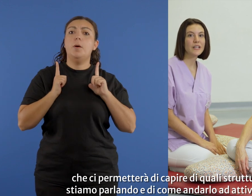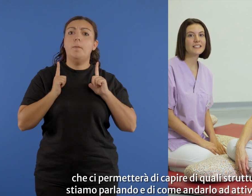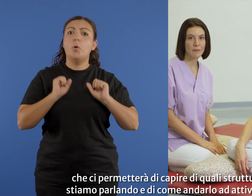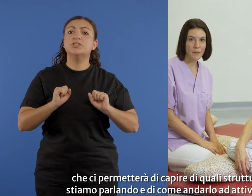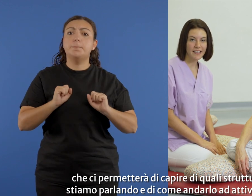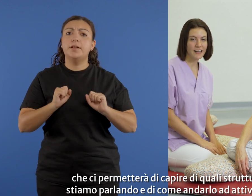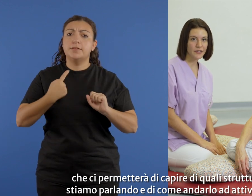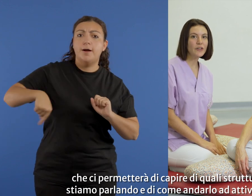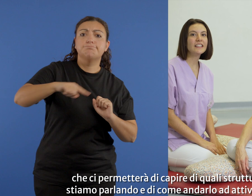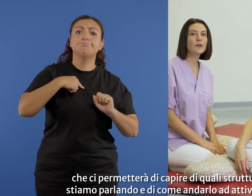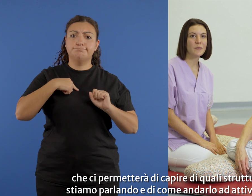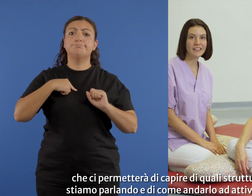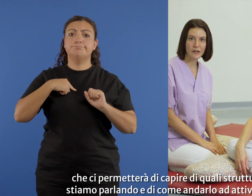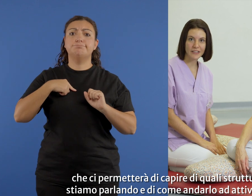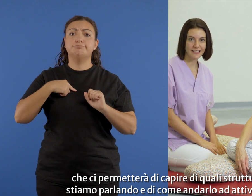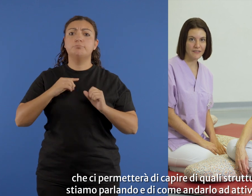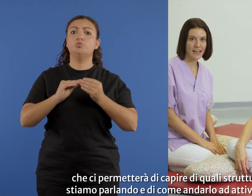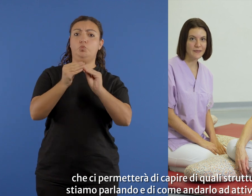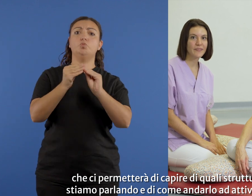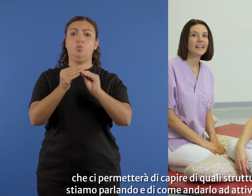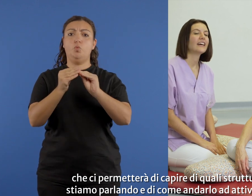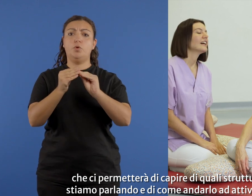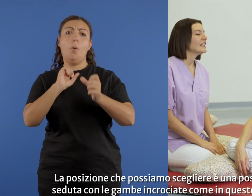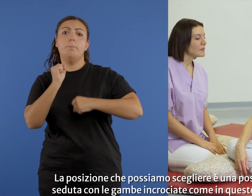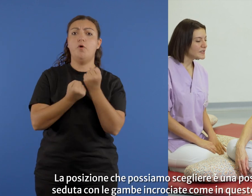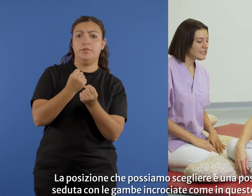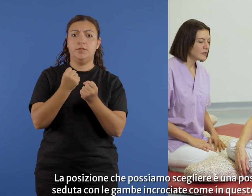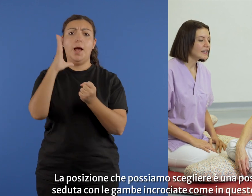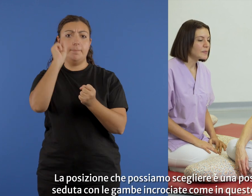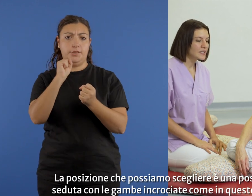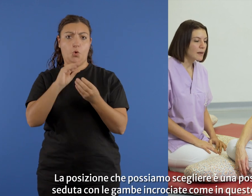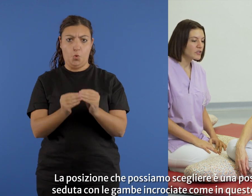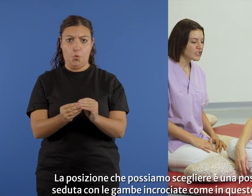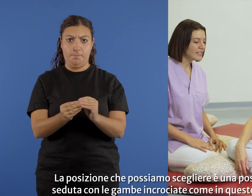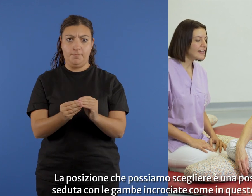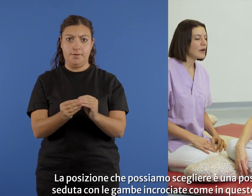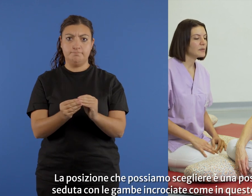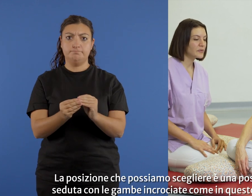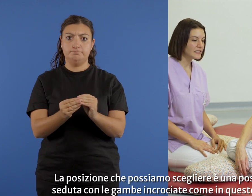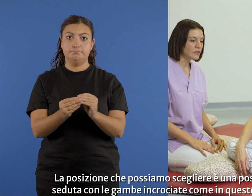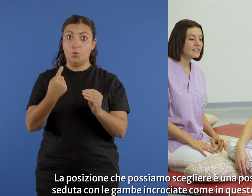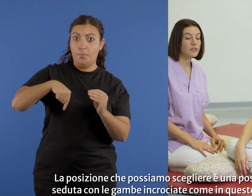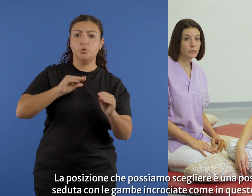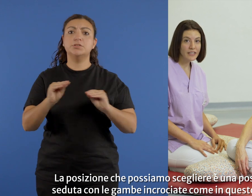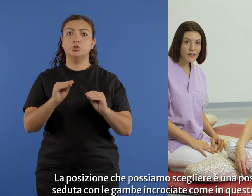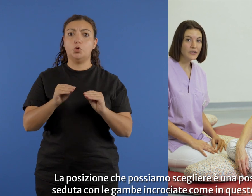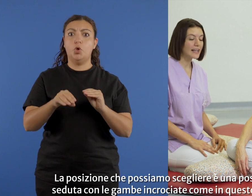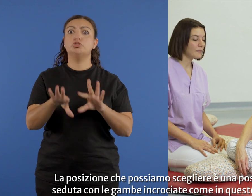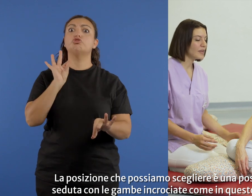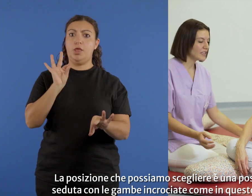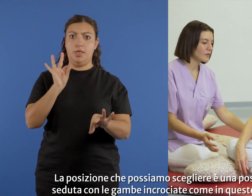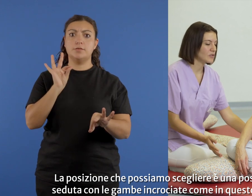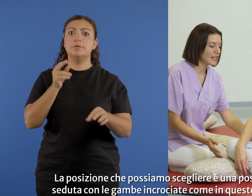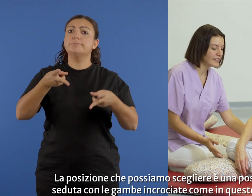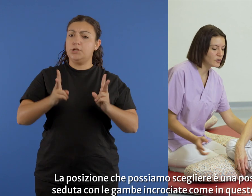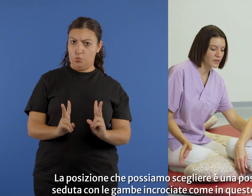strutture stiamo parlando e di come andarlo ad attivare. La posizione che possiamo scegliere è una posizione seduta con le